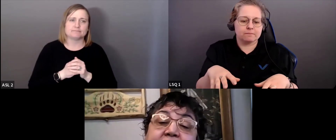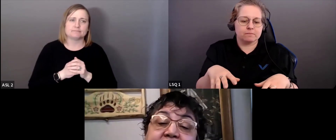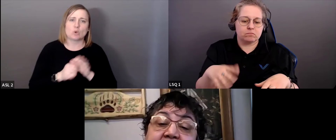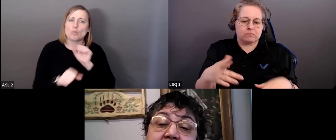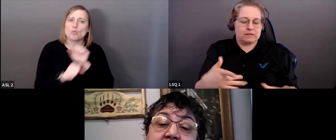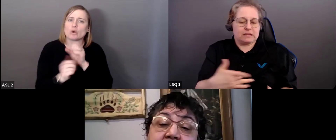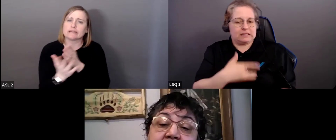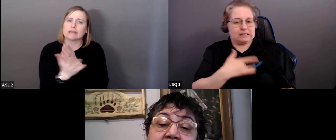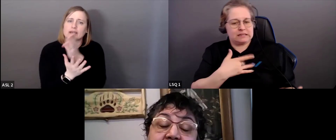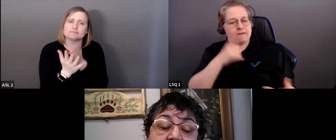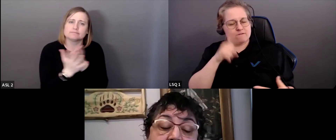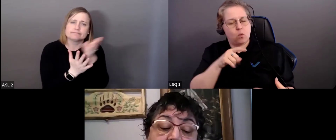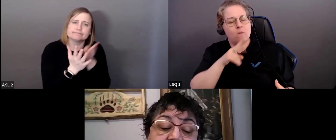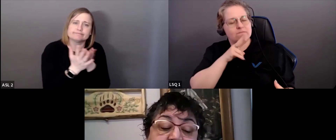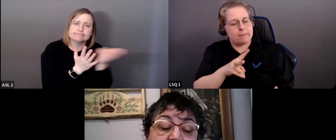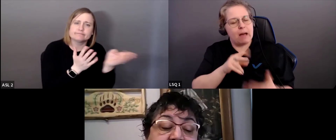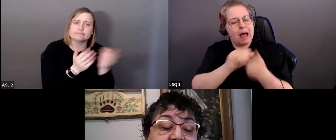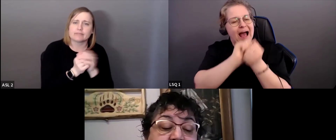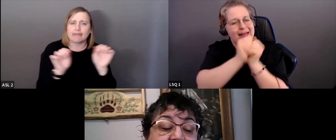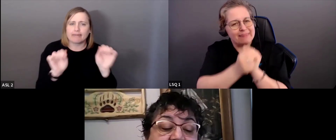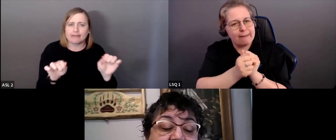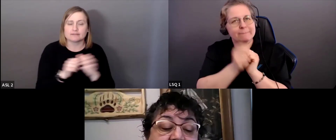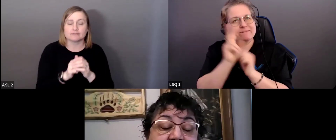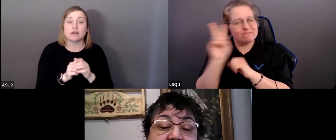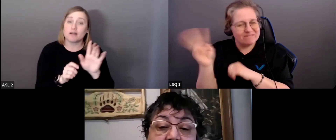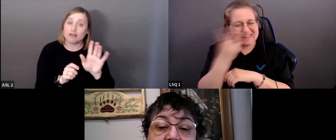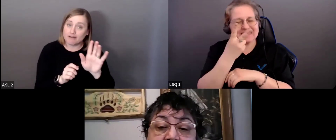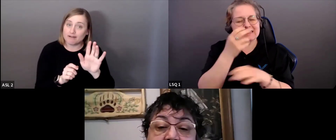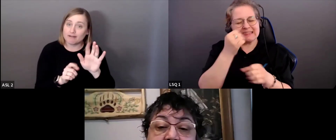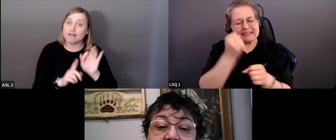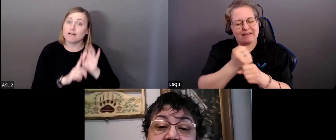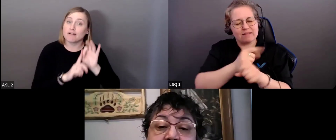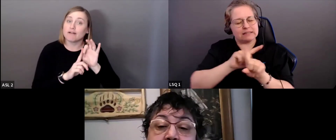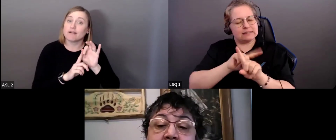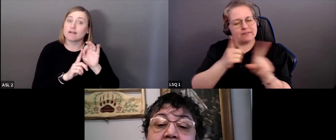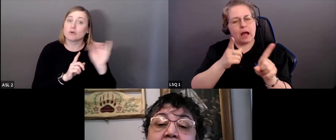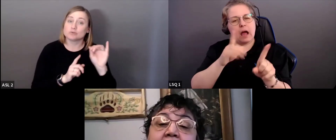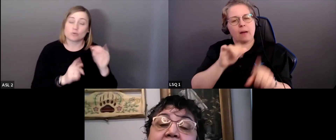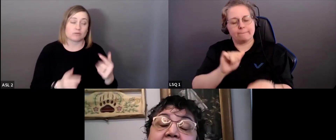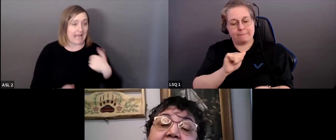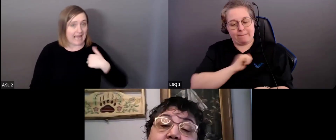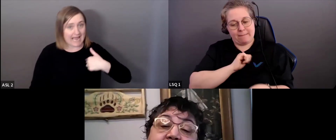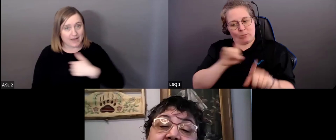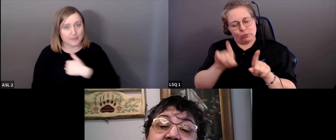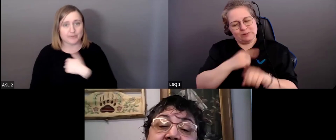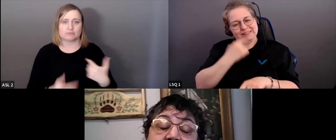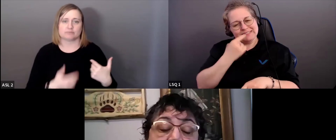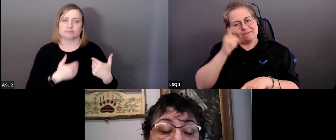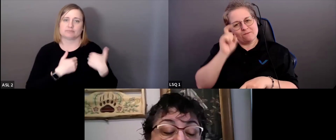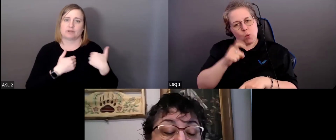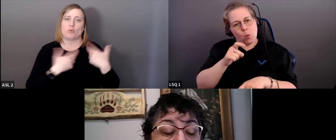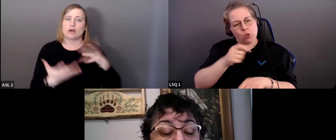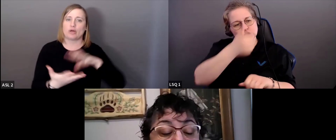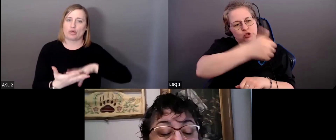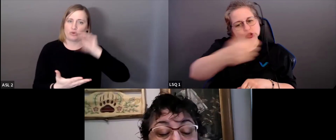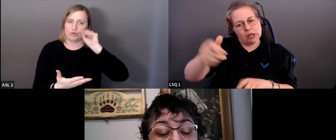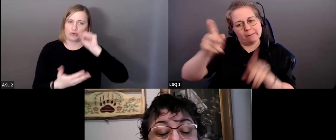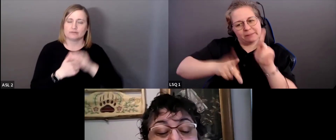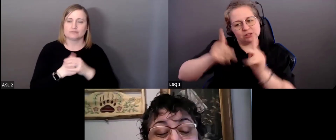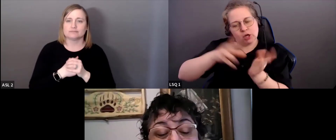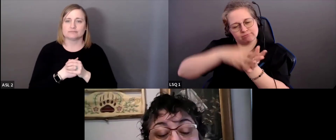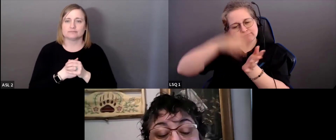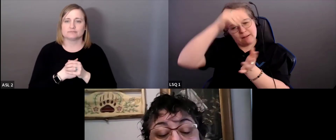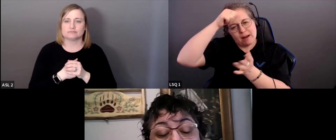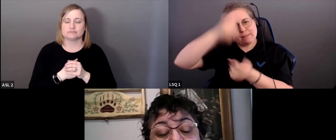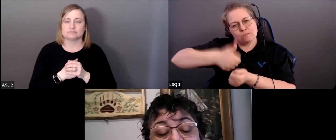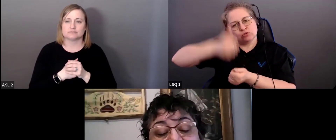prêt à s'adapter, de travailler autrement, mais elle a aussi dit que c'était à nous d'en apprendre plus. Il y